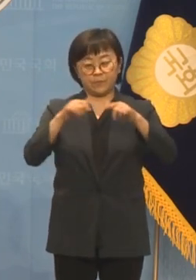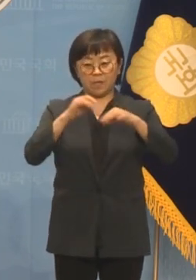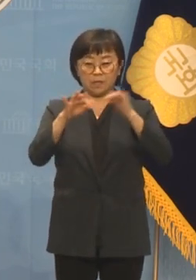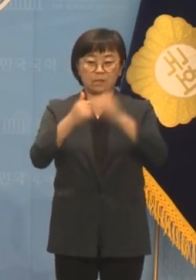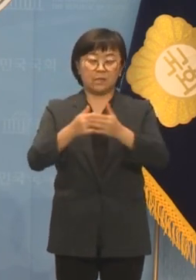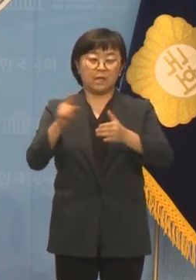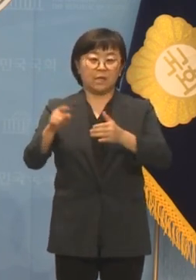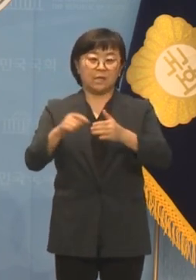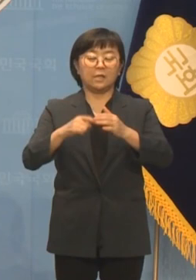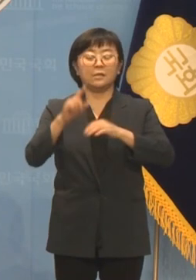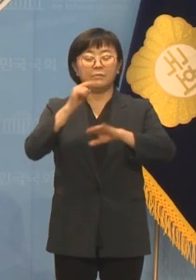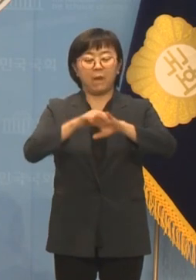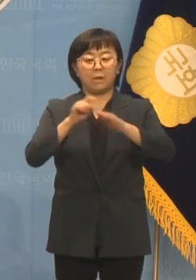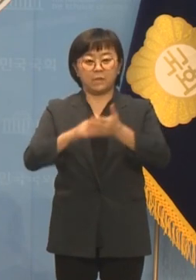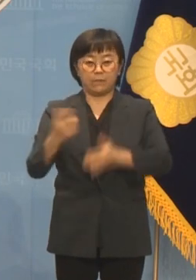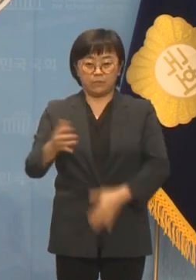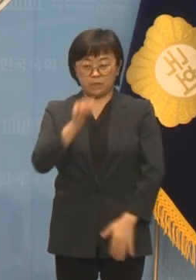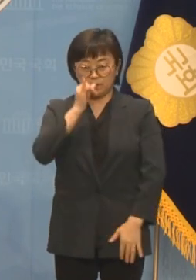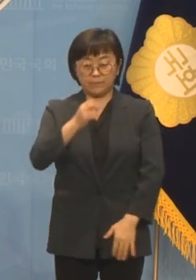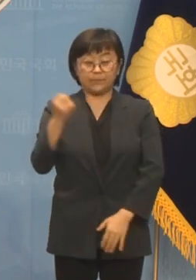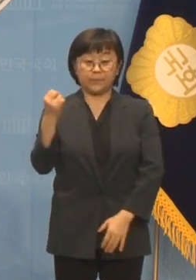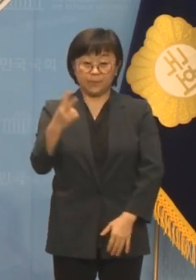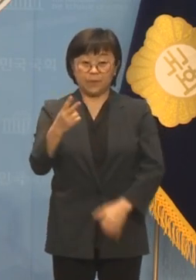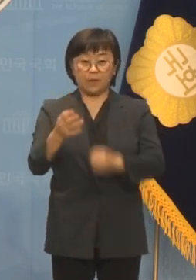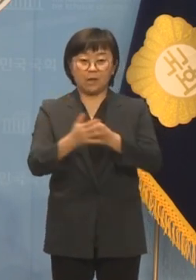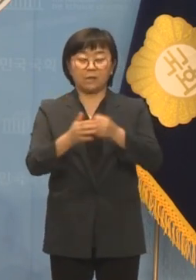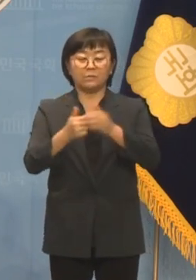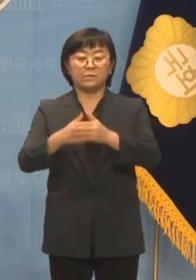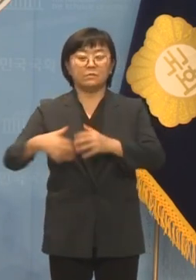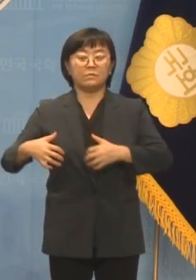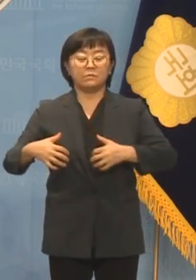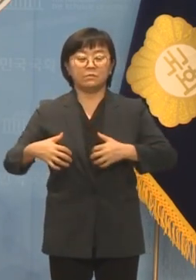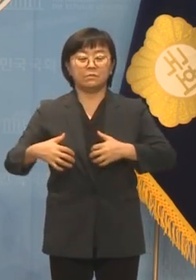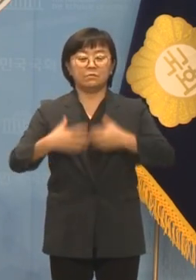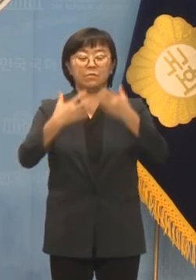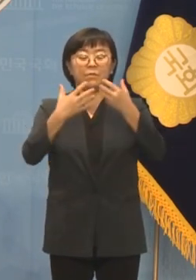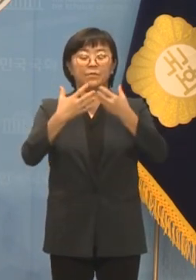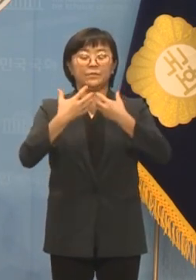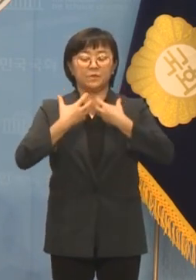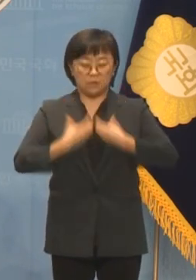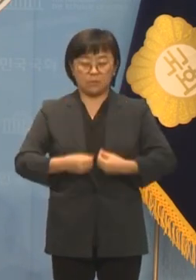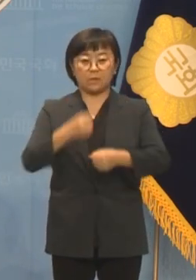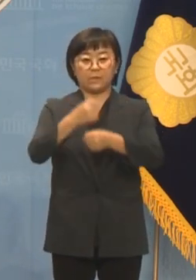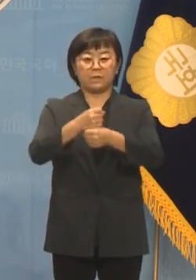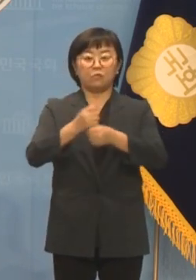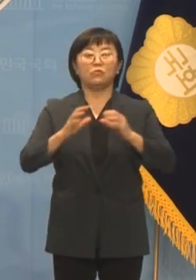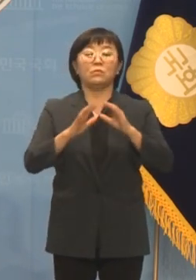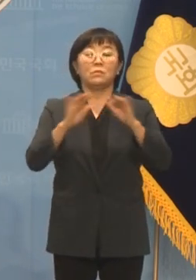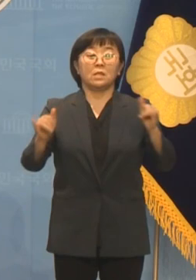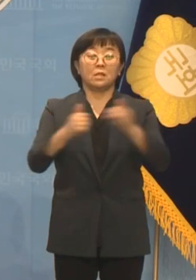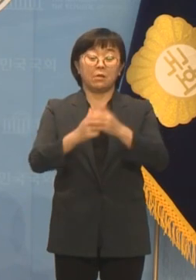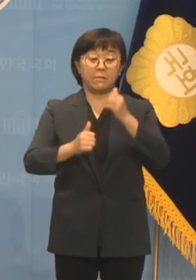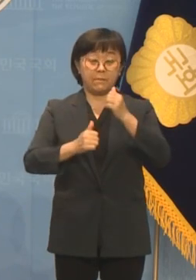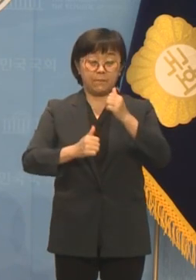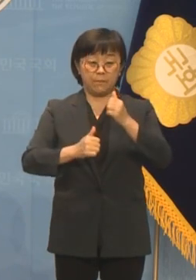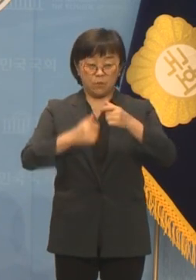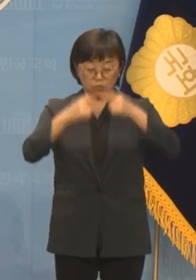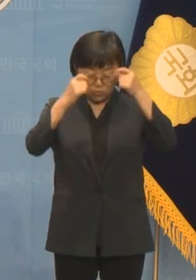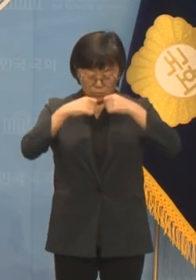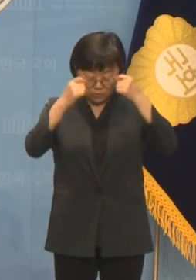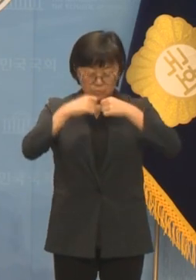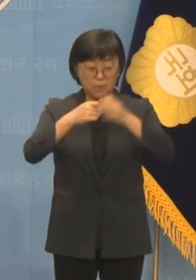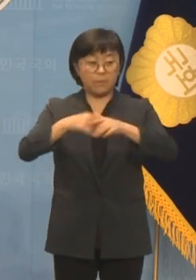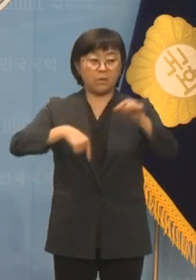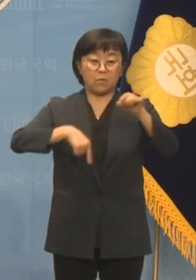대못을 박았습니다. 다시 한번 주저앉게 만들었습니다. 국민의 울부짖음을 발로